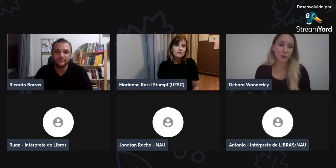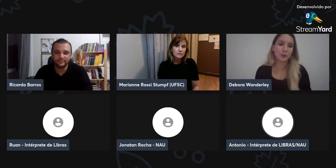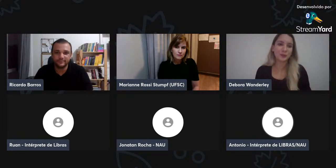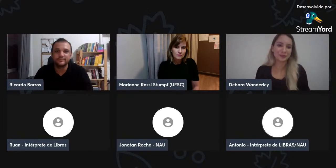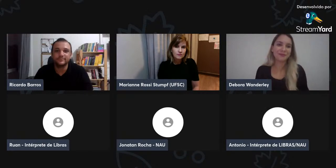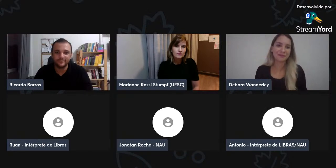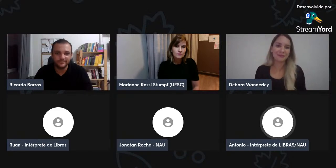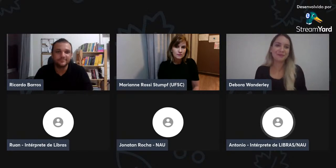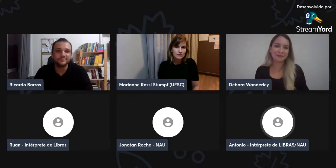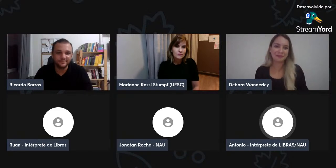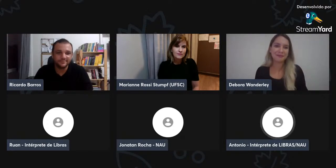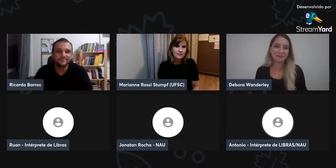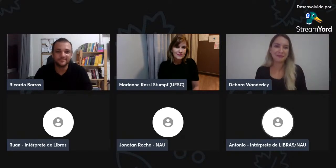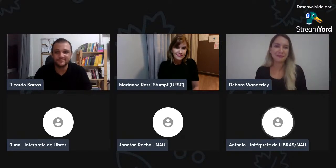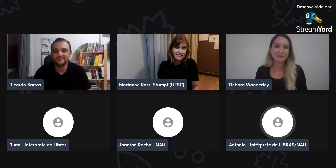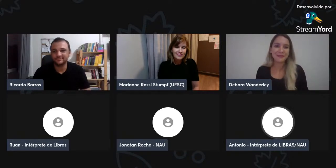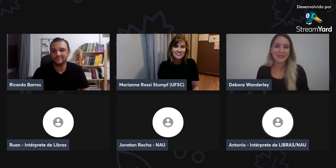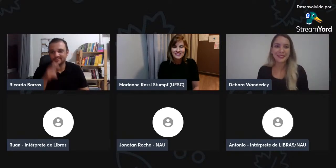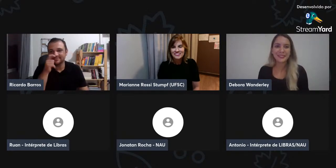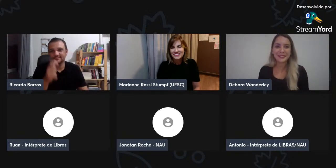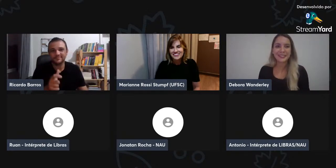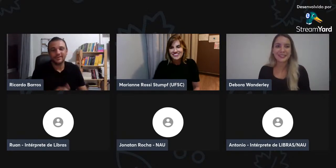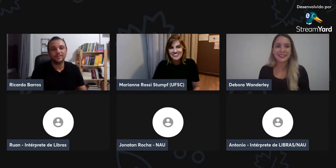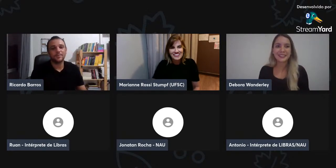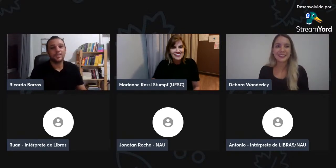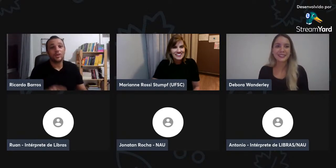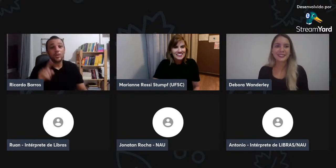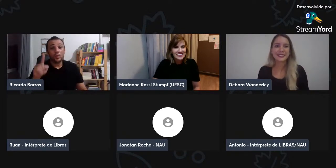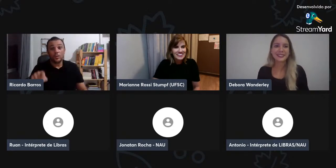ampla, ela é muito ampla nesse sentido.